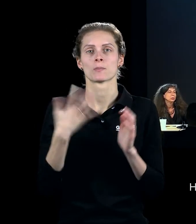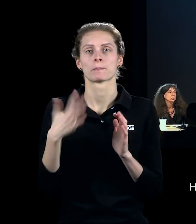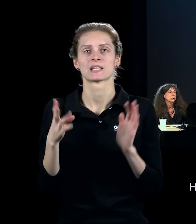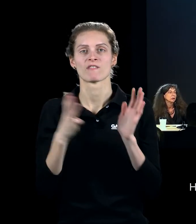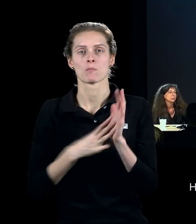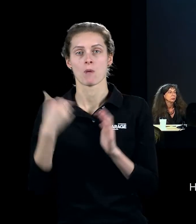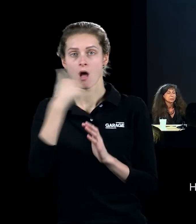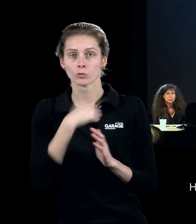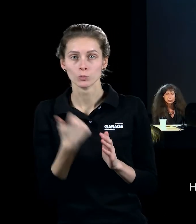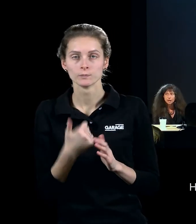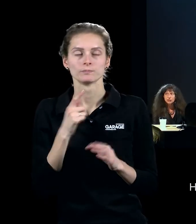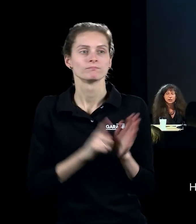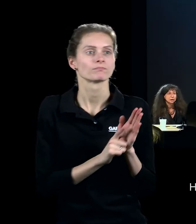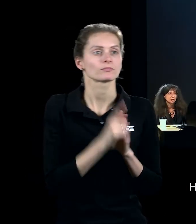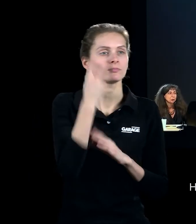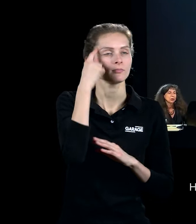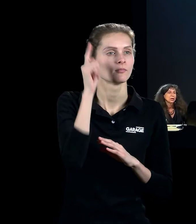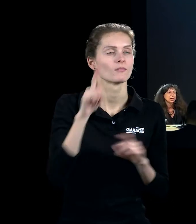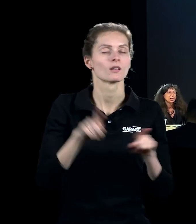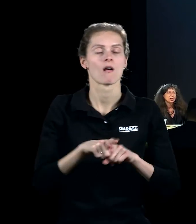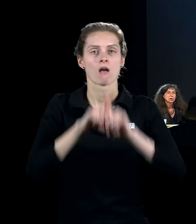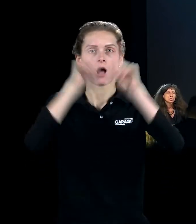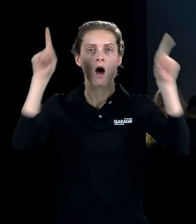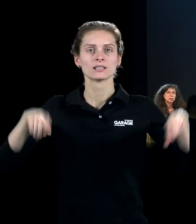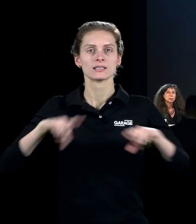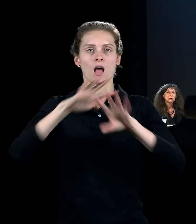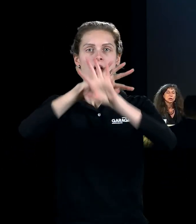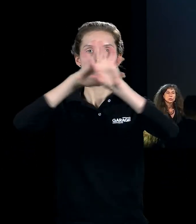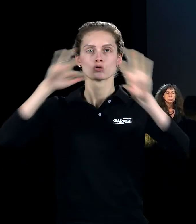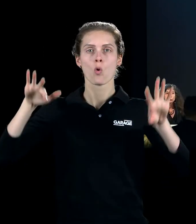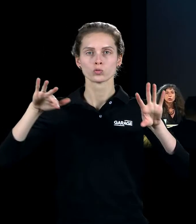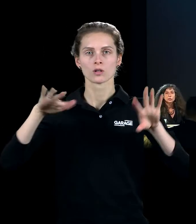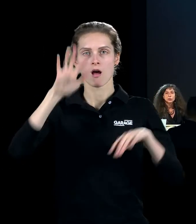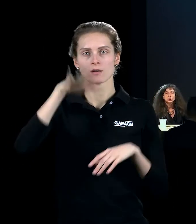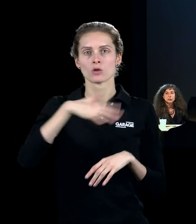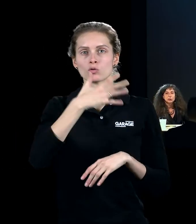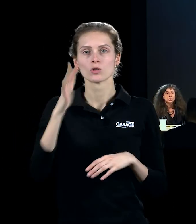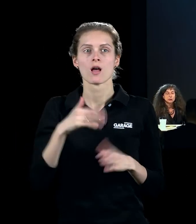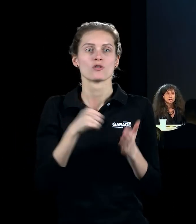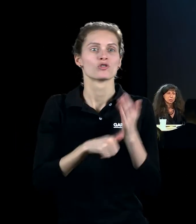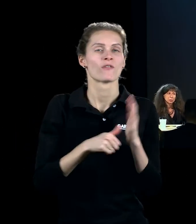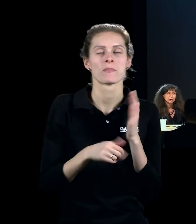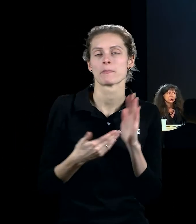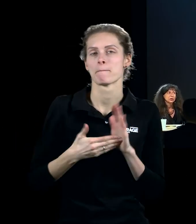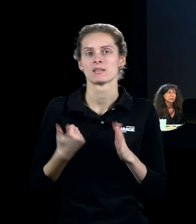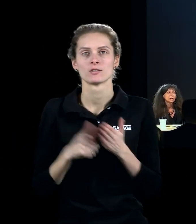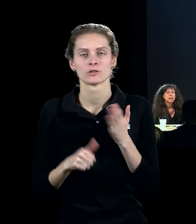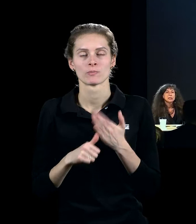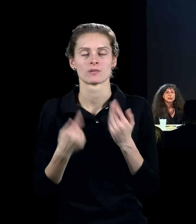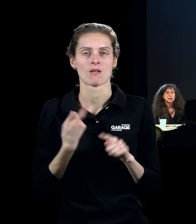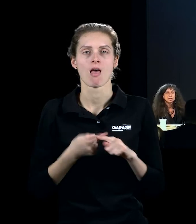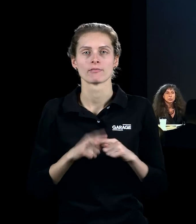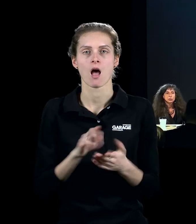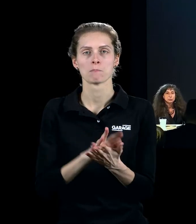придумывает вот такие вот картины-решётки. Это в каком смысле живопись без живописи. Это абстракция, абстрактная живопись,